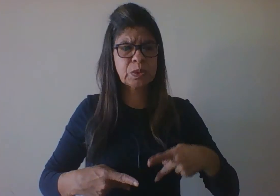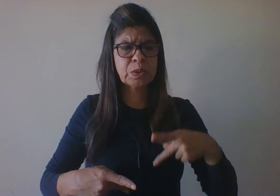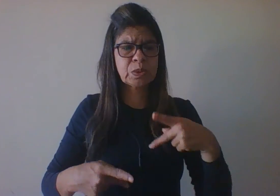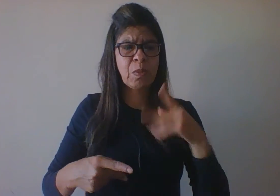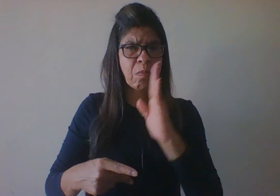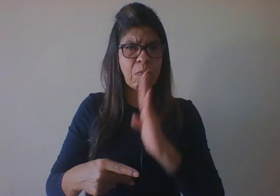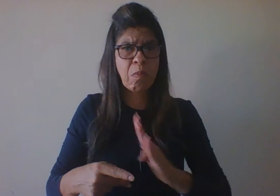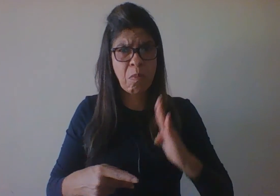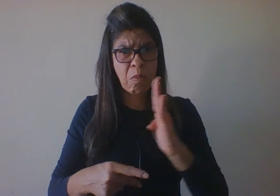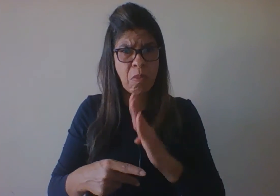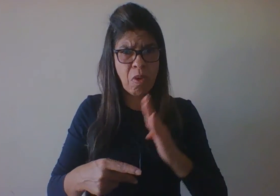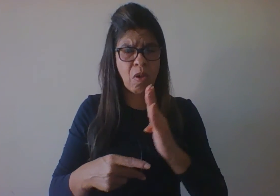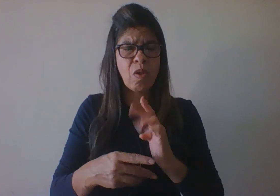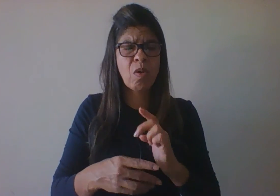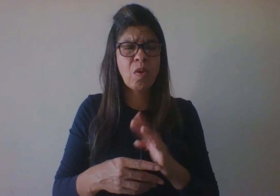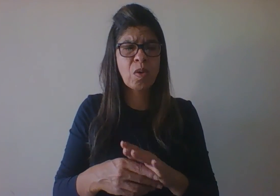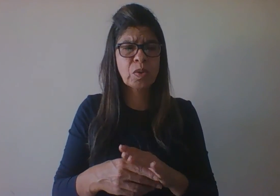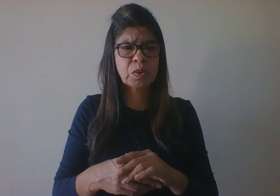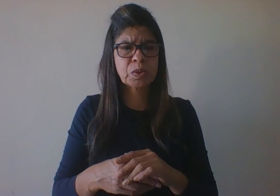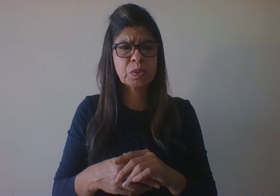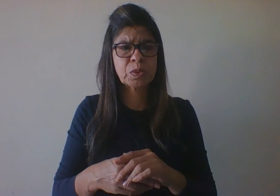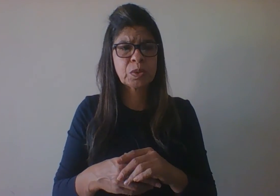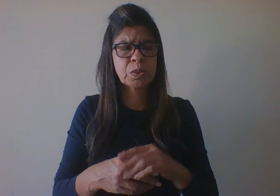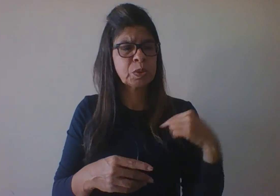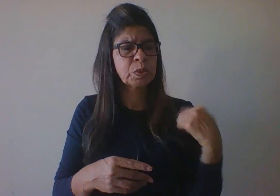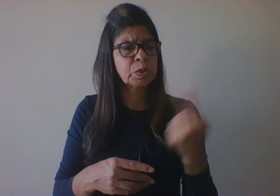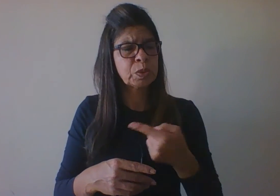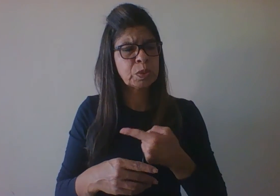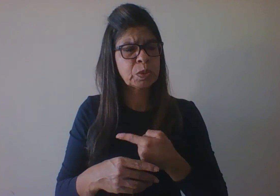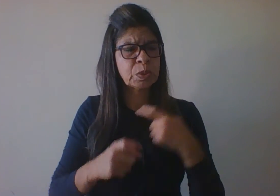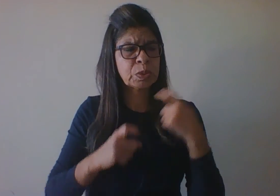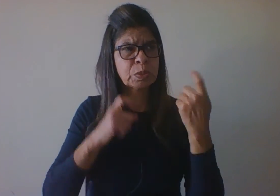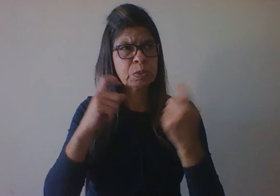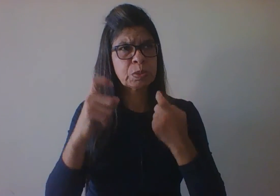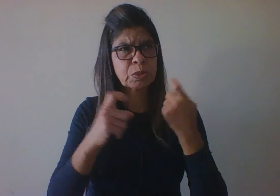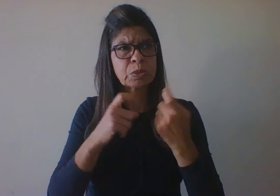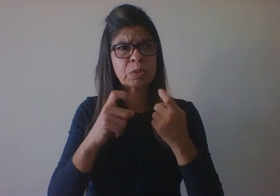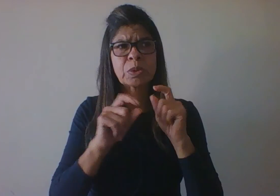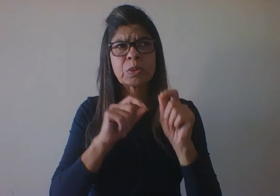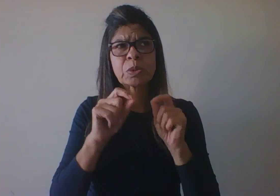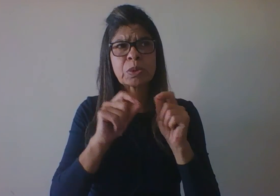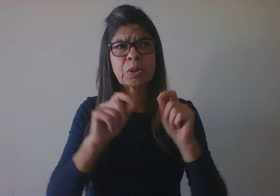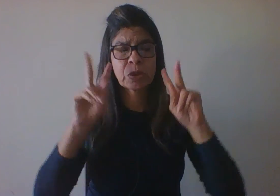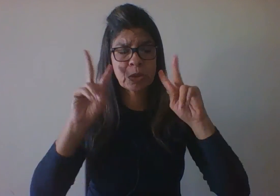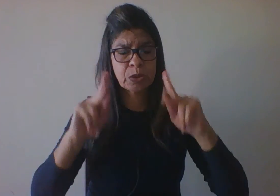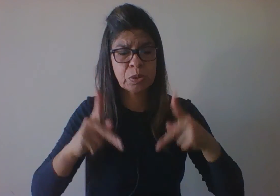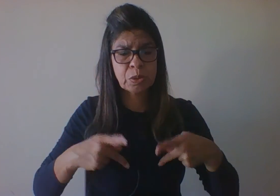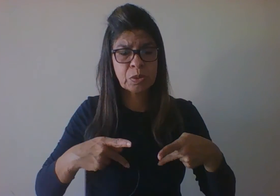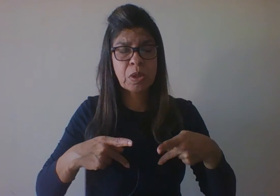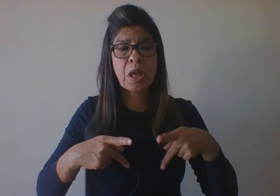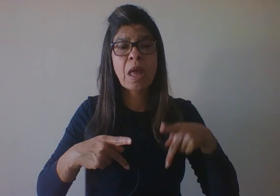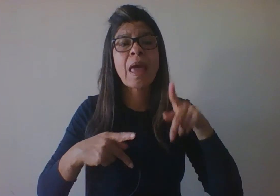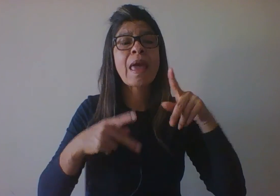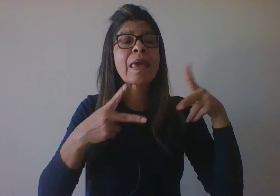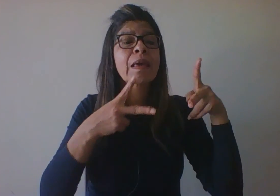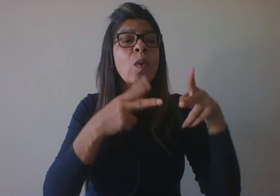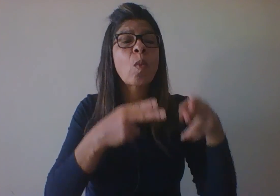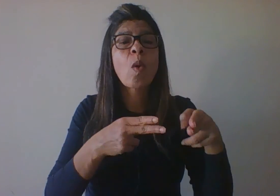preocupação no nosso curso, nós, seres humanos, somos como os demais animais. Nós precisamos nos